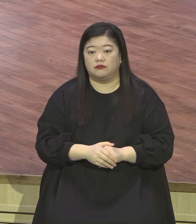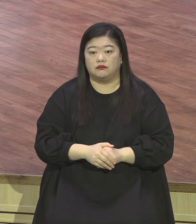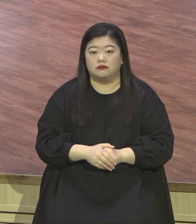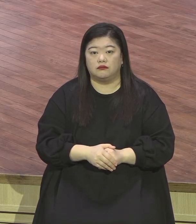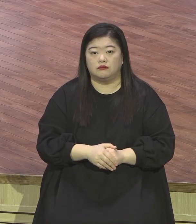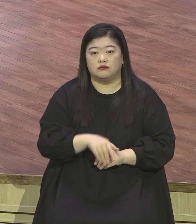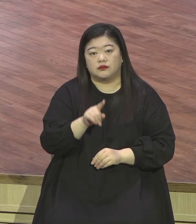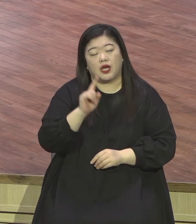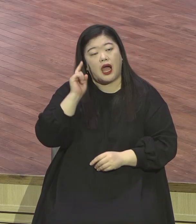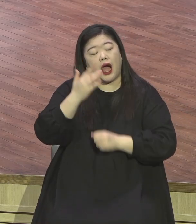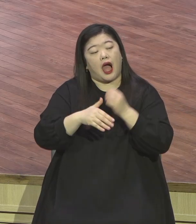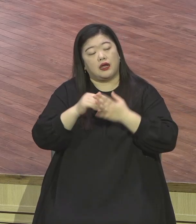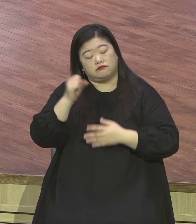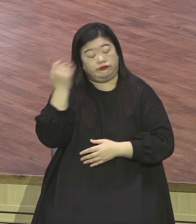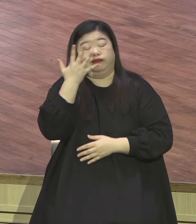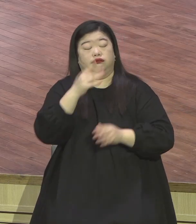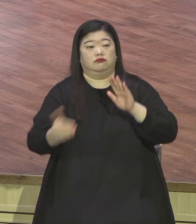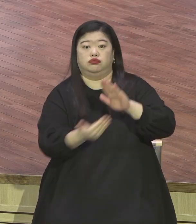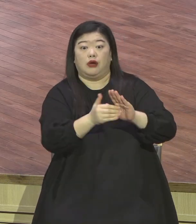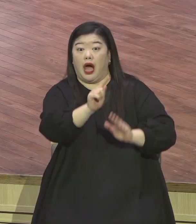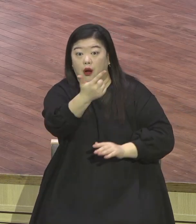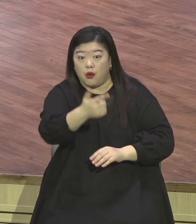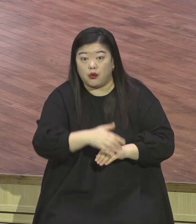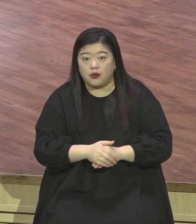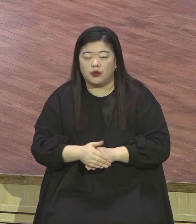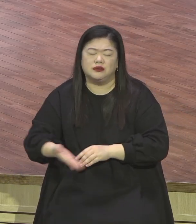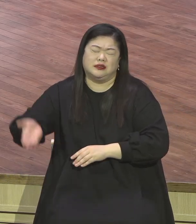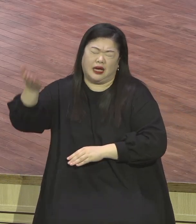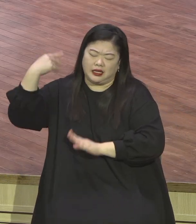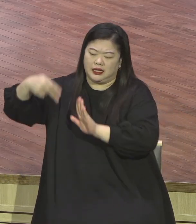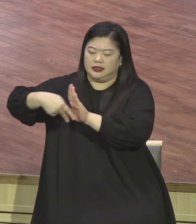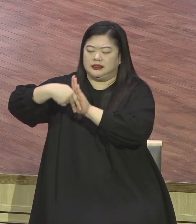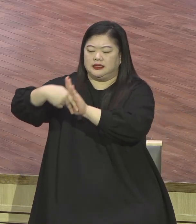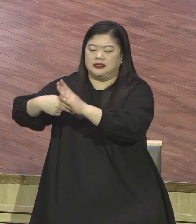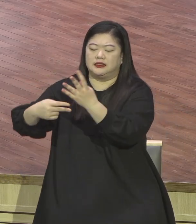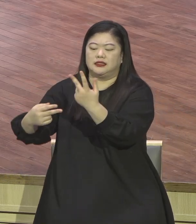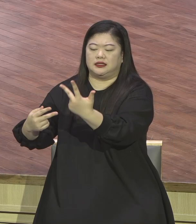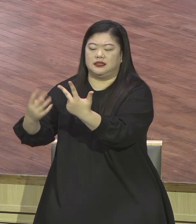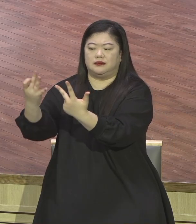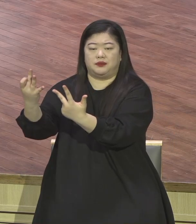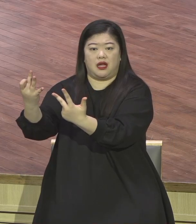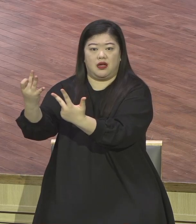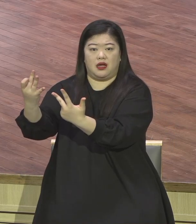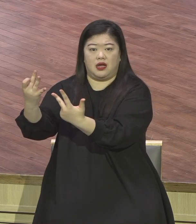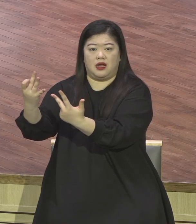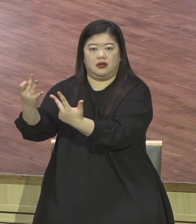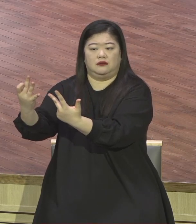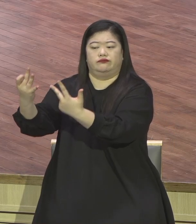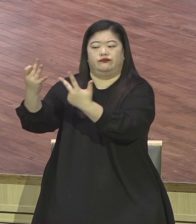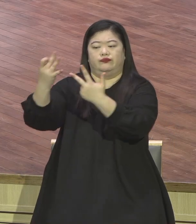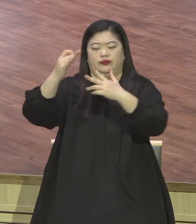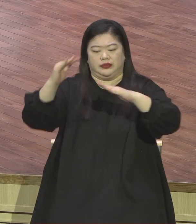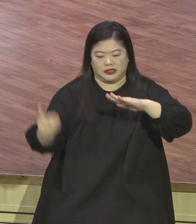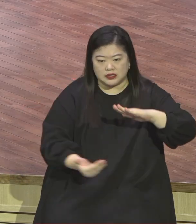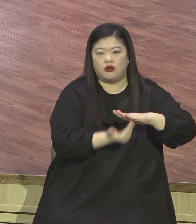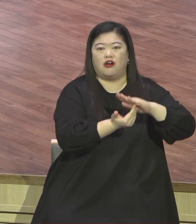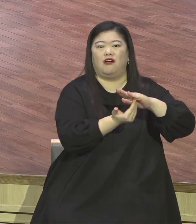오래전부터 예언되어진 언약에 성치된 것이다 수많은 구약의 선지자들을 통해서